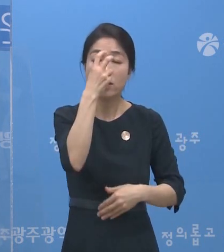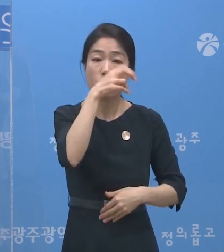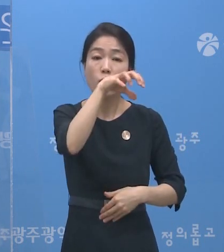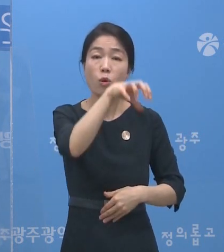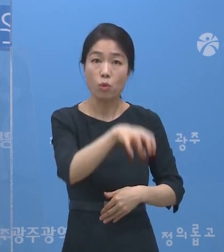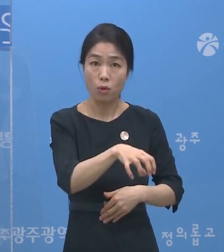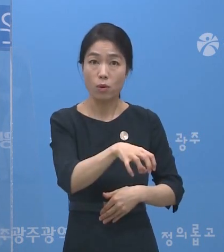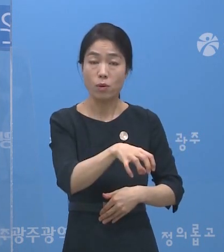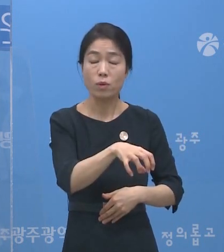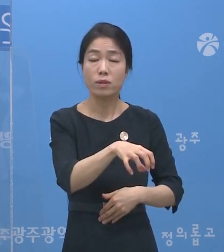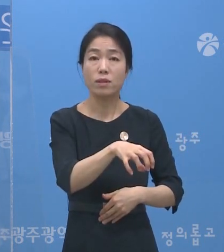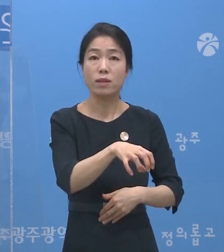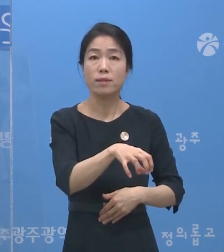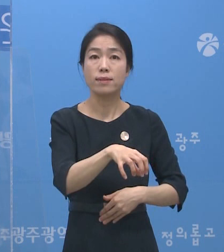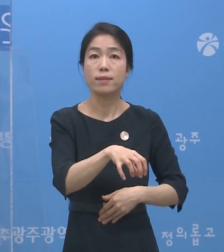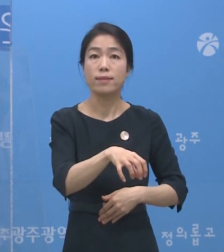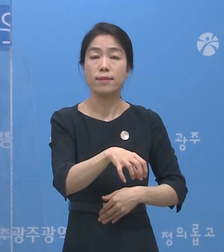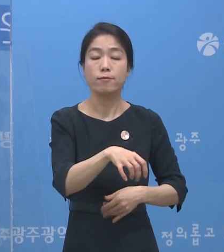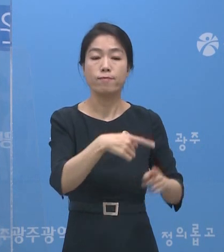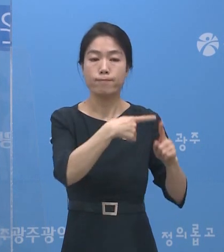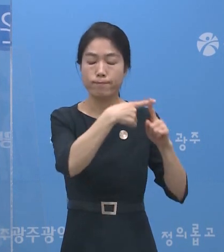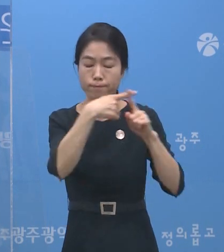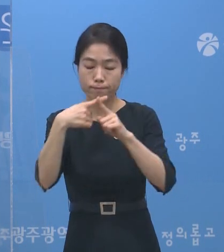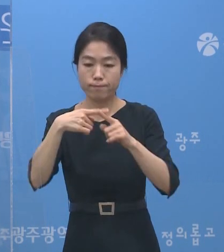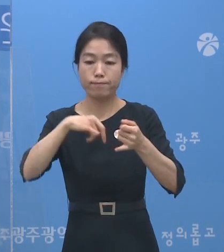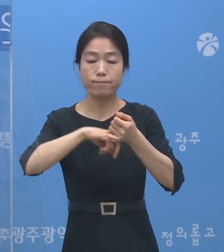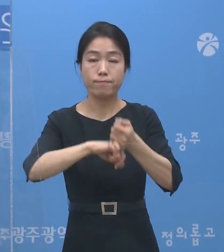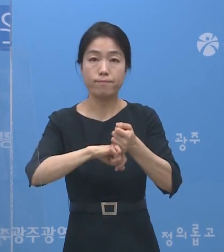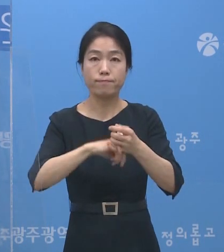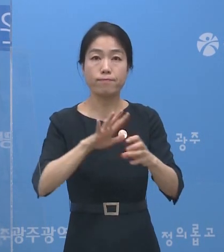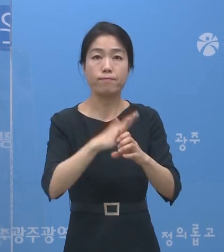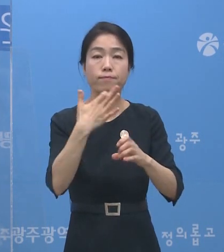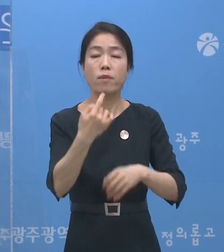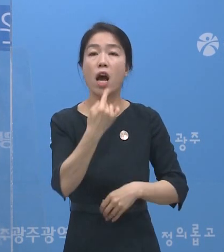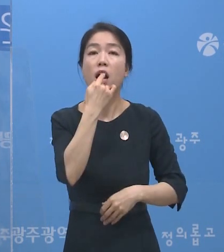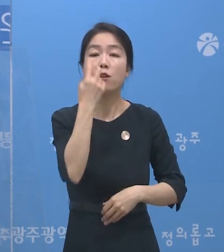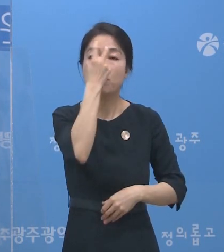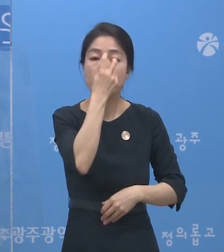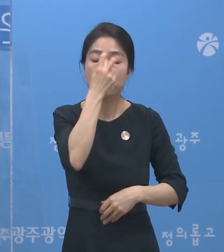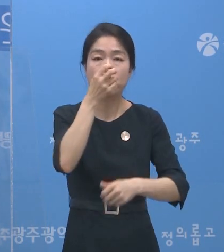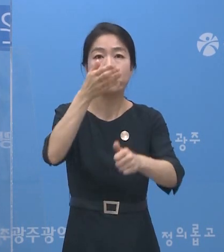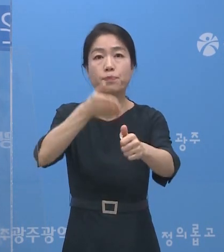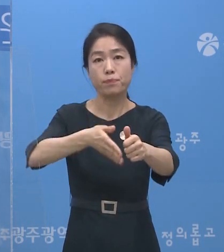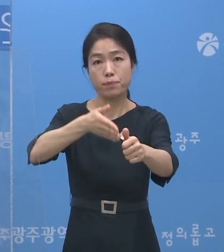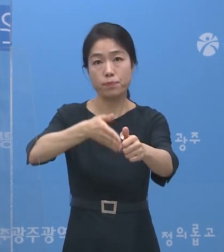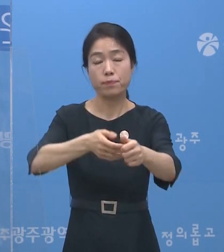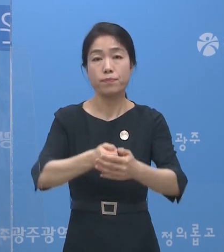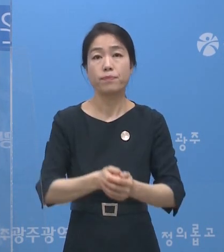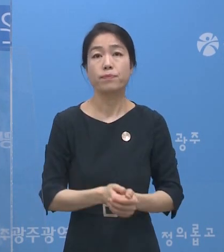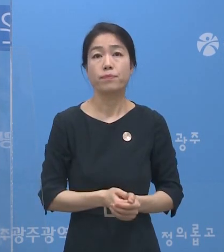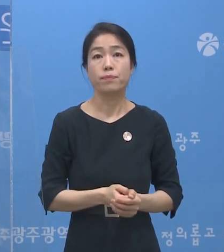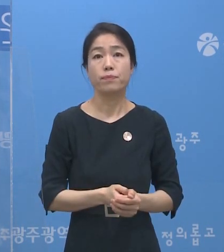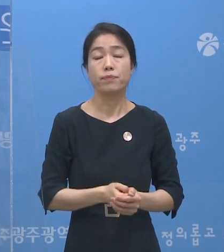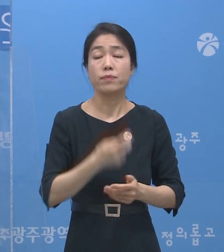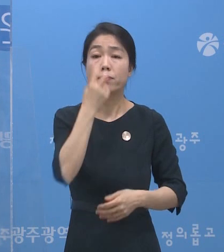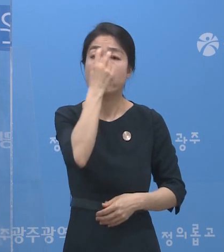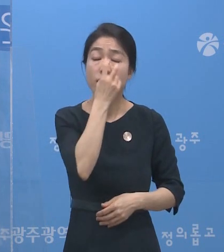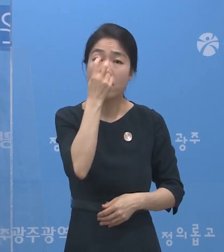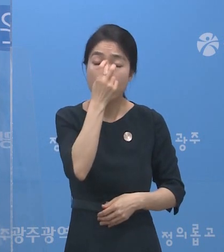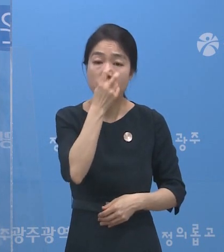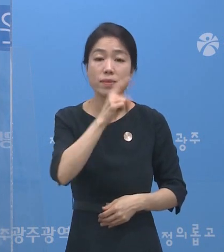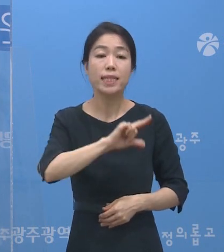시청임시선별진료소에서 의무적으로 코로나19 진단검사를 받으셔야 합니다. 검사는